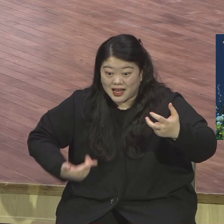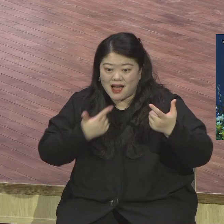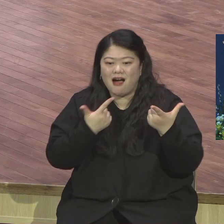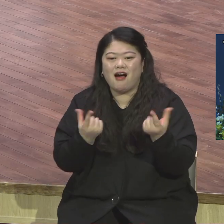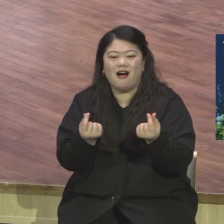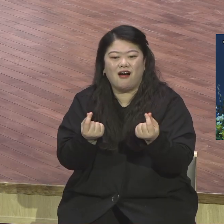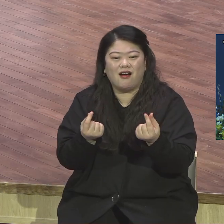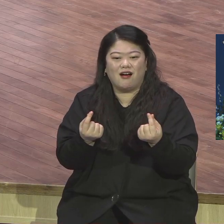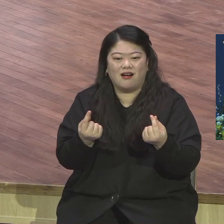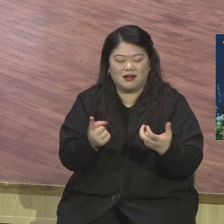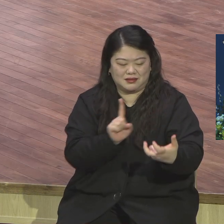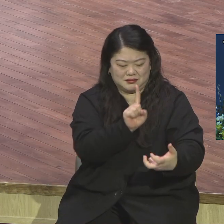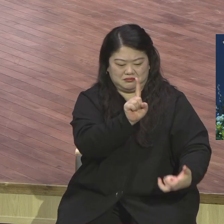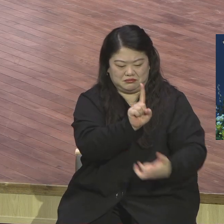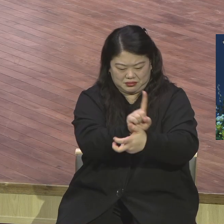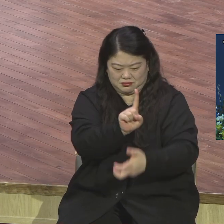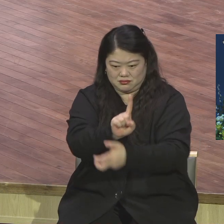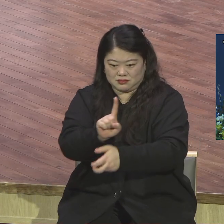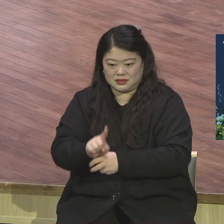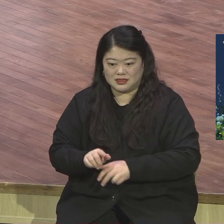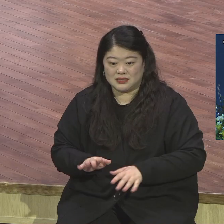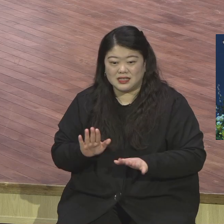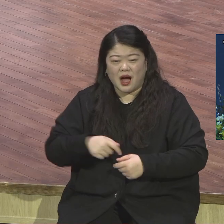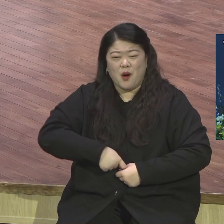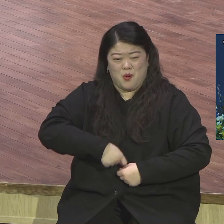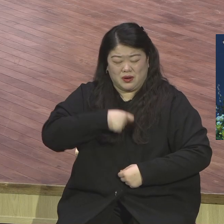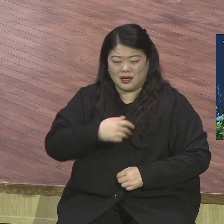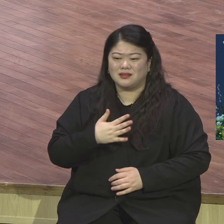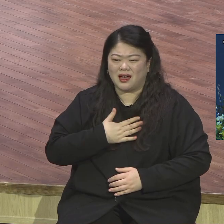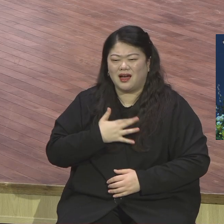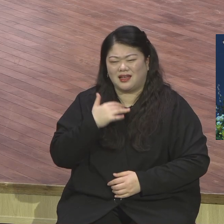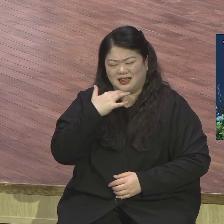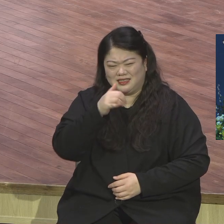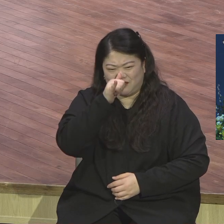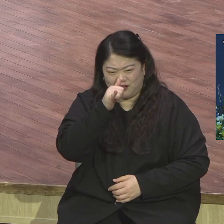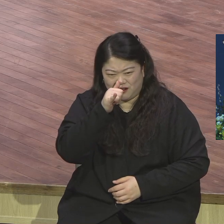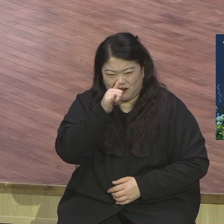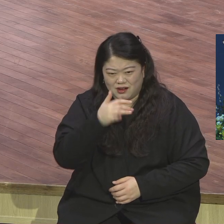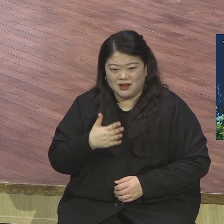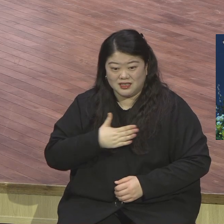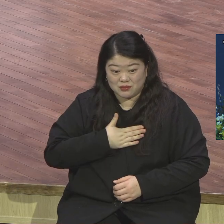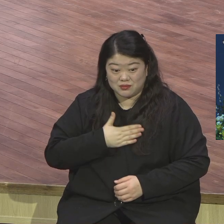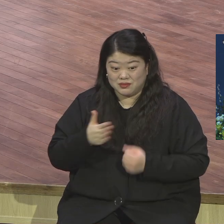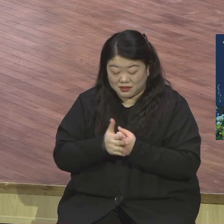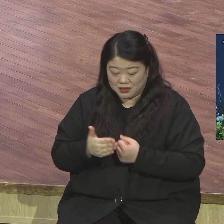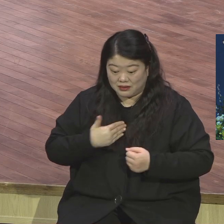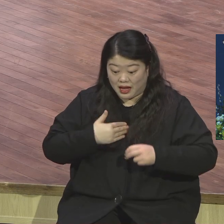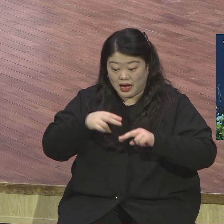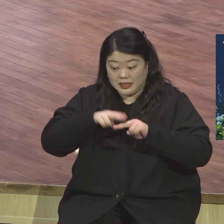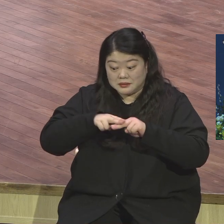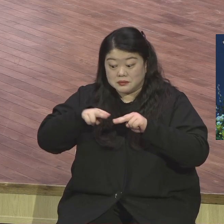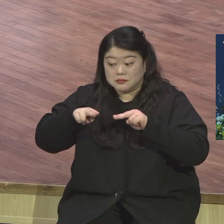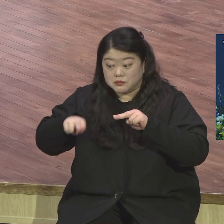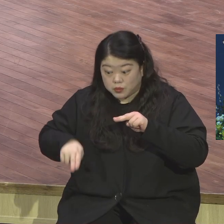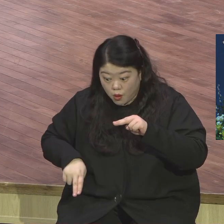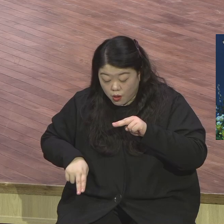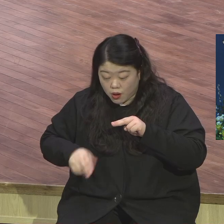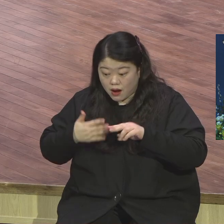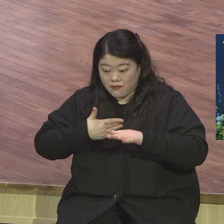계속 전동운동을 지속하게 하는 것이 제자예요. 그래서 하나 잡고 계속 있는 게 아니에요. 제자 시스템을